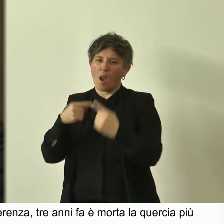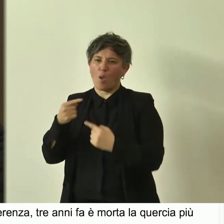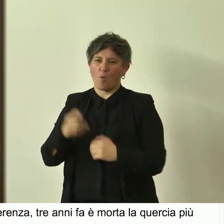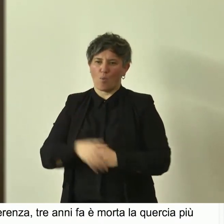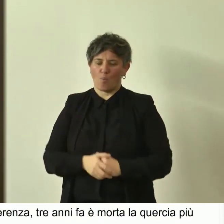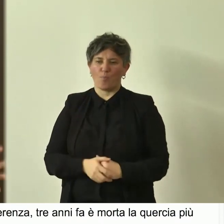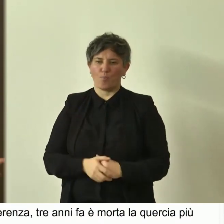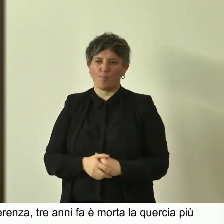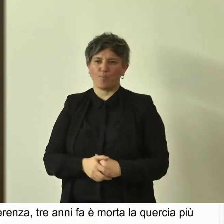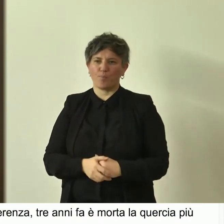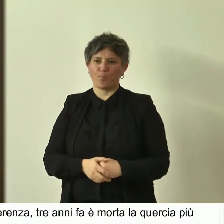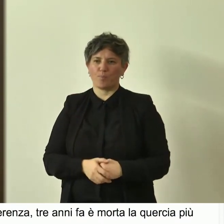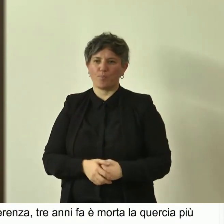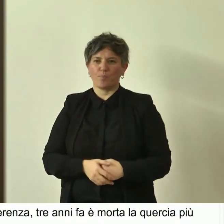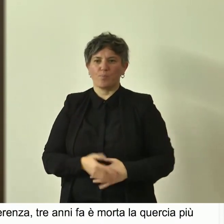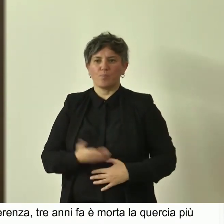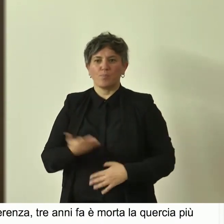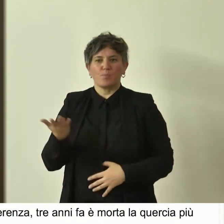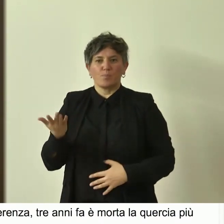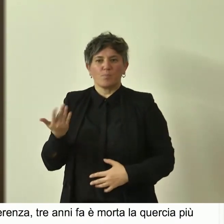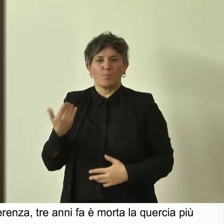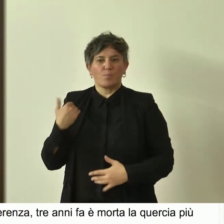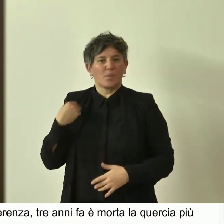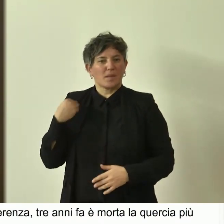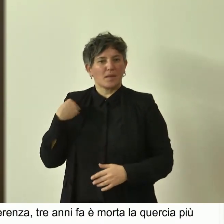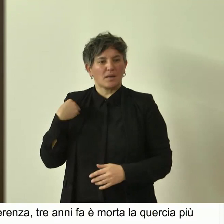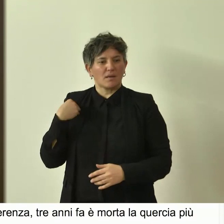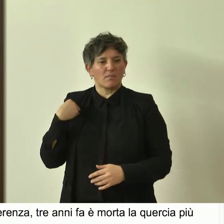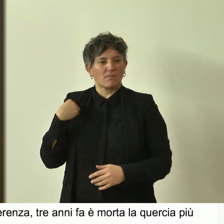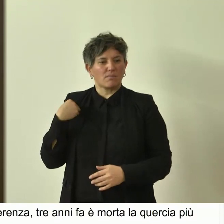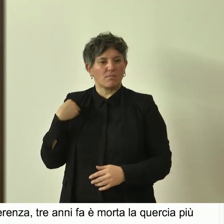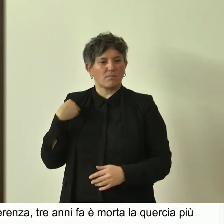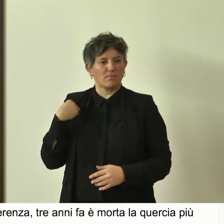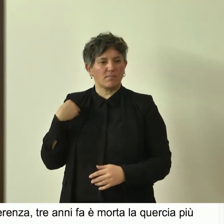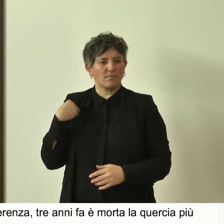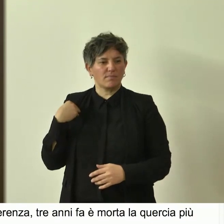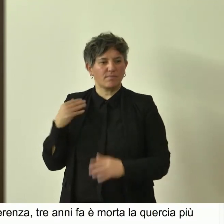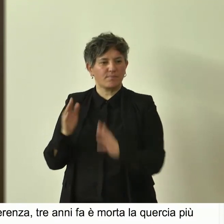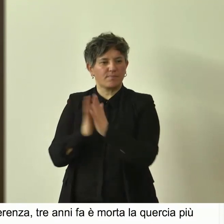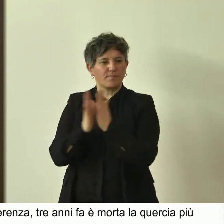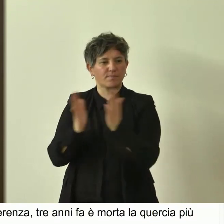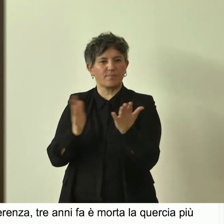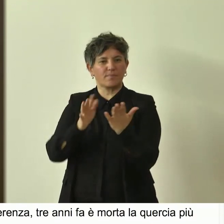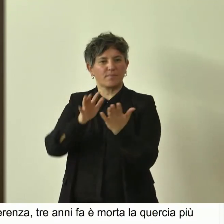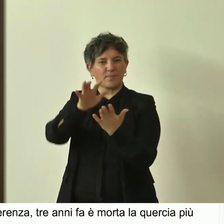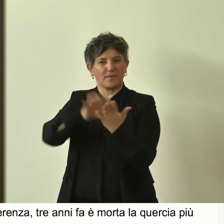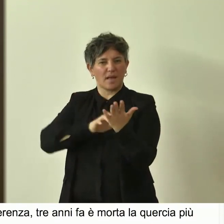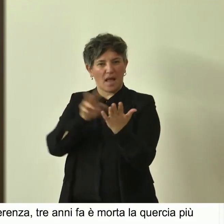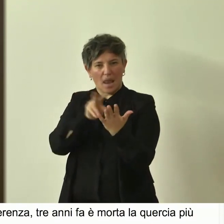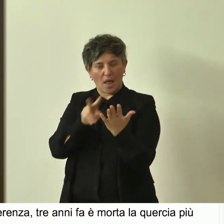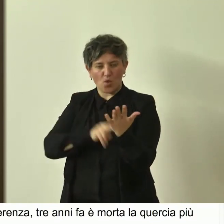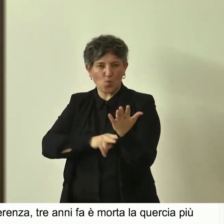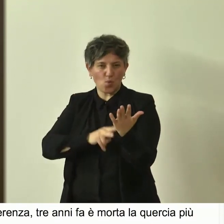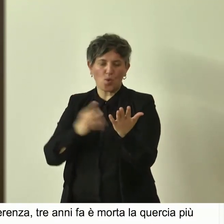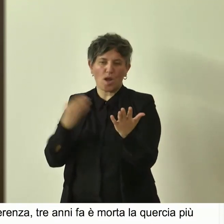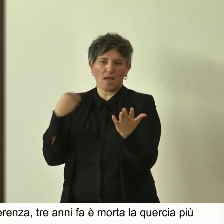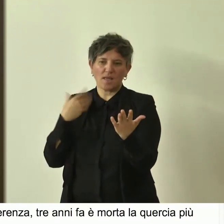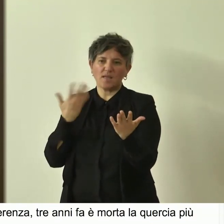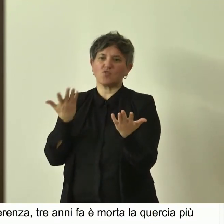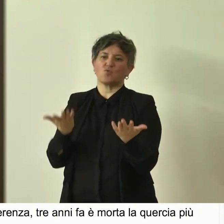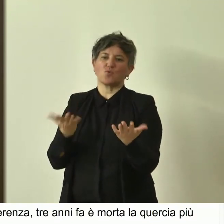Però appunto mi è stato chiesto di leggere qualche testo, ragionarci un po' così, ripartendo da